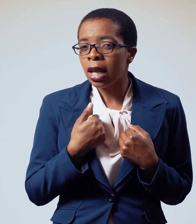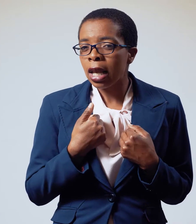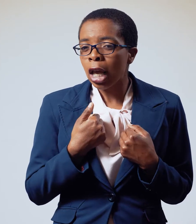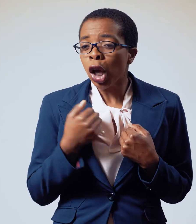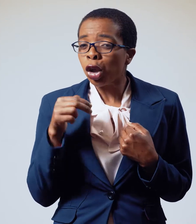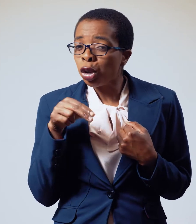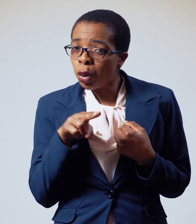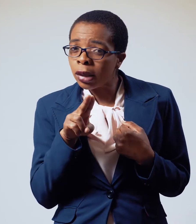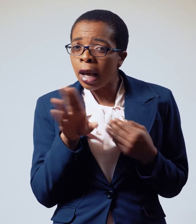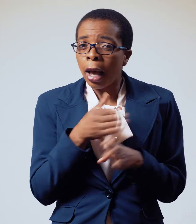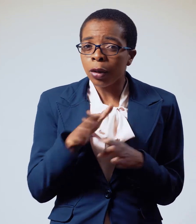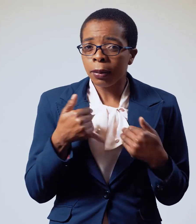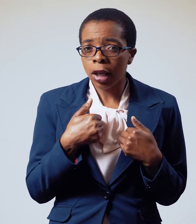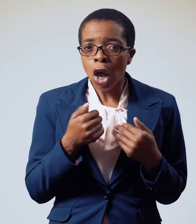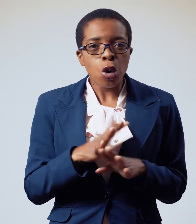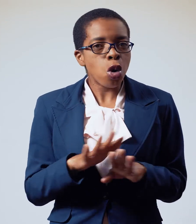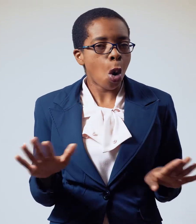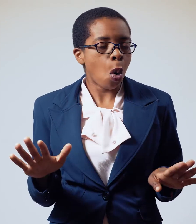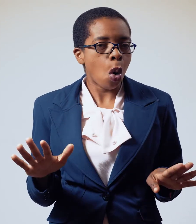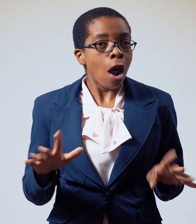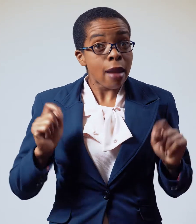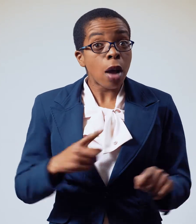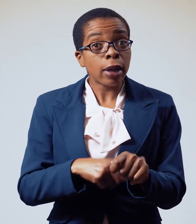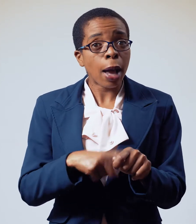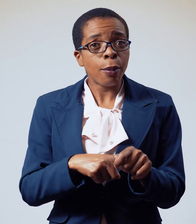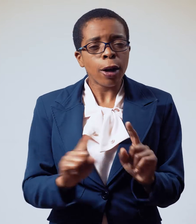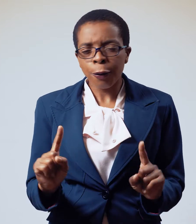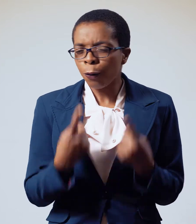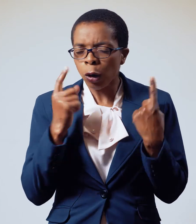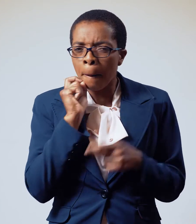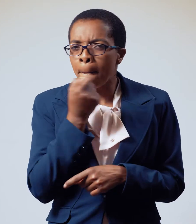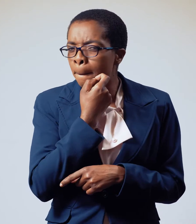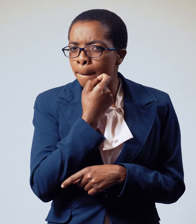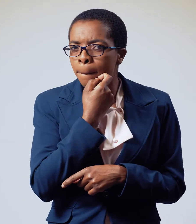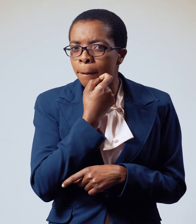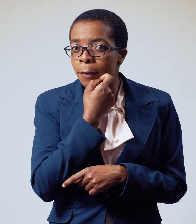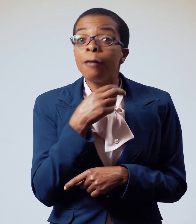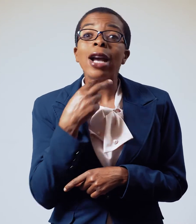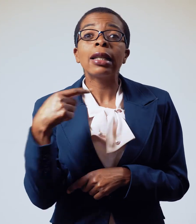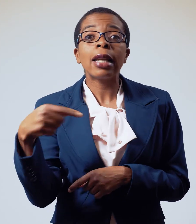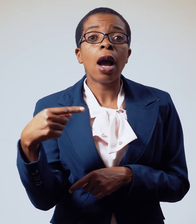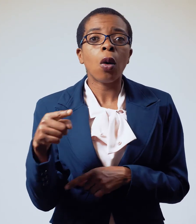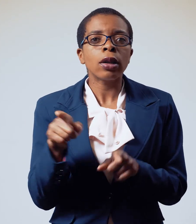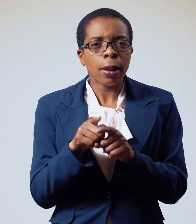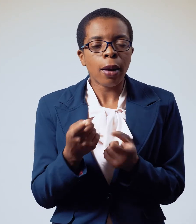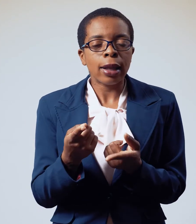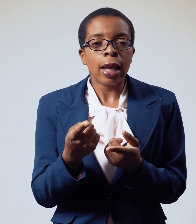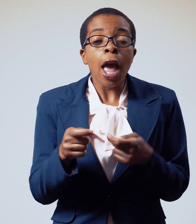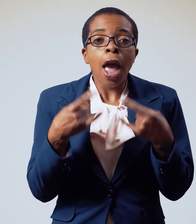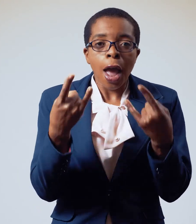mruunyararu. Kuvamu nukazi, ajirevi kutimukana weku miri jongwa. Nguwa ya kwana, ngati rambe kunyararizwa.